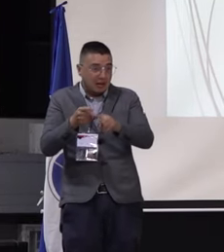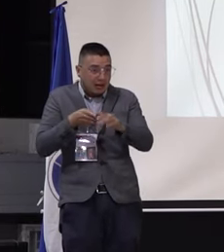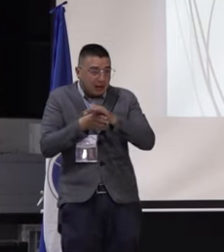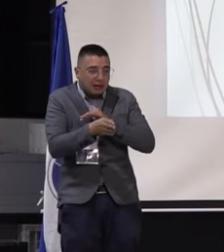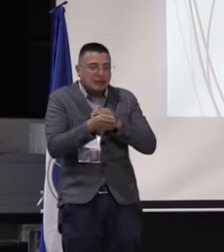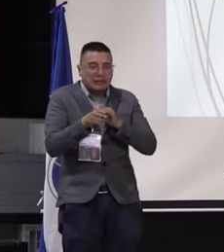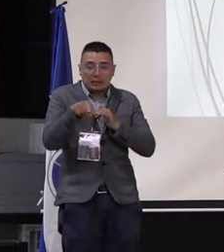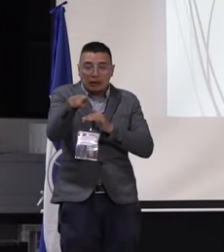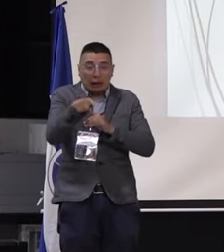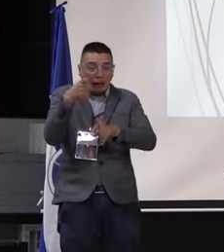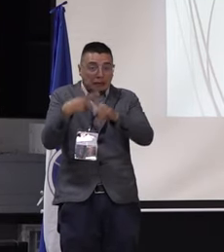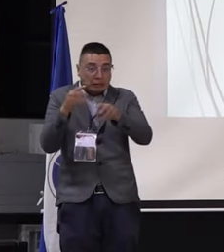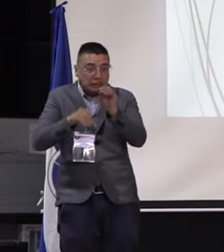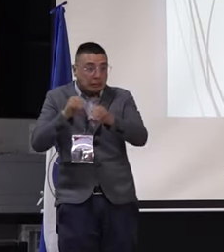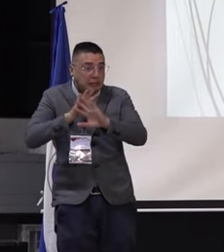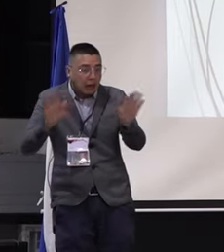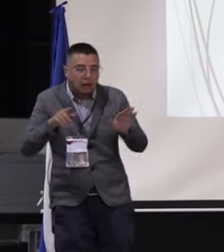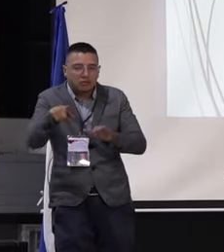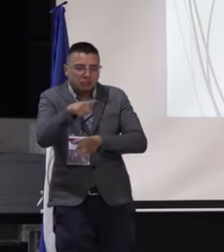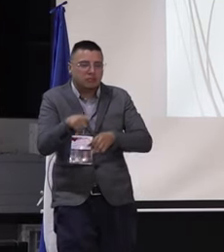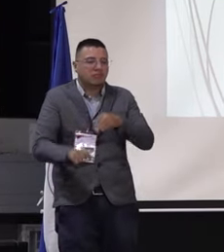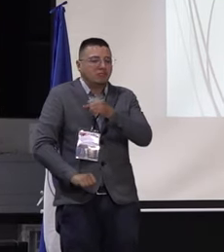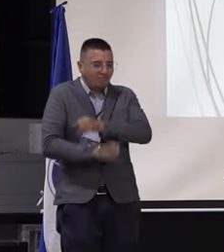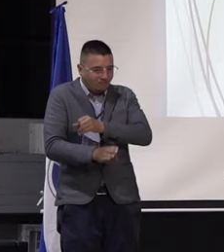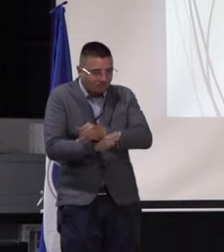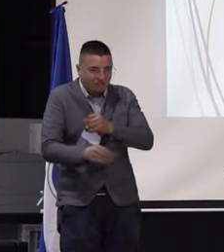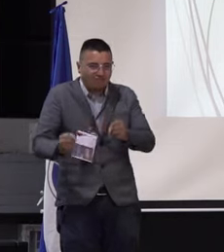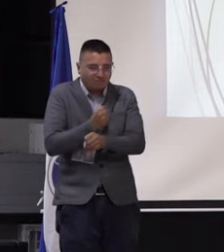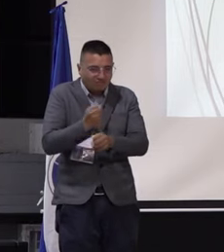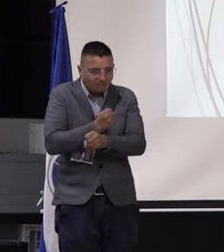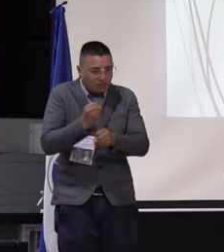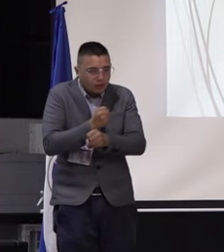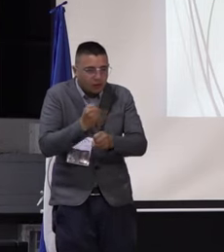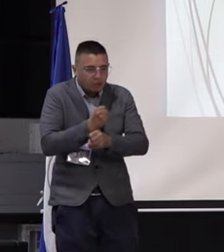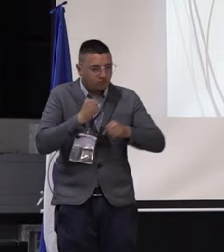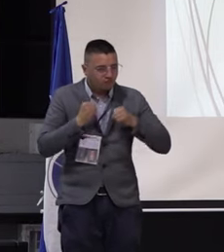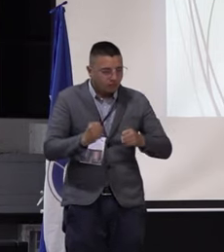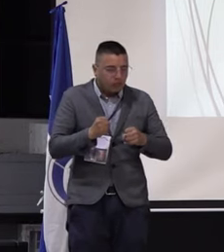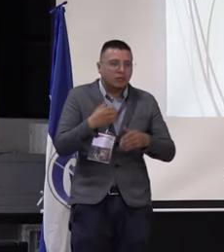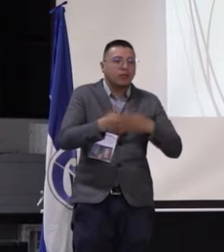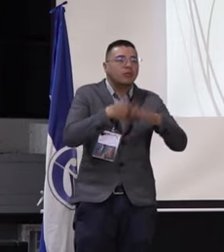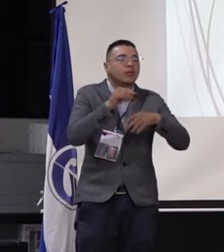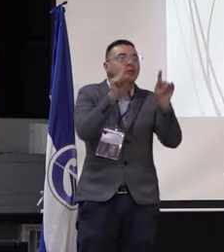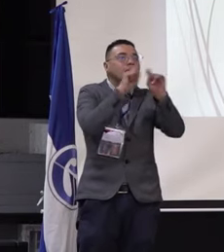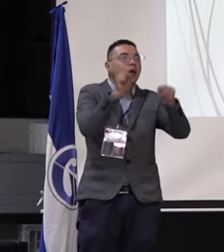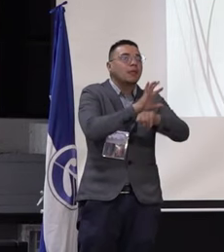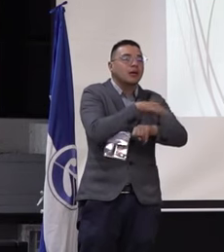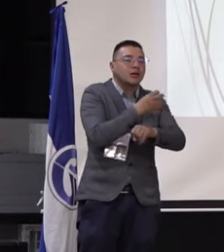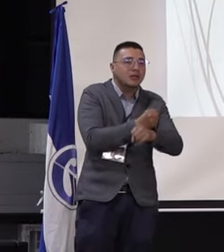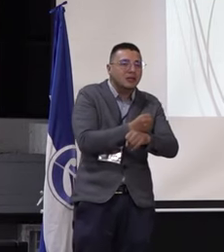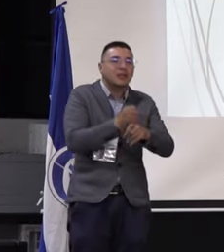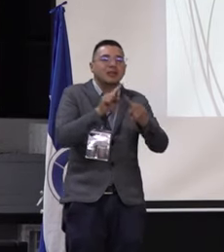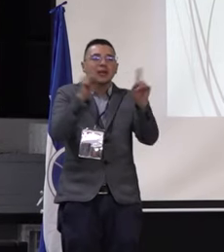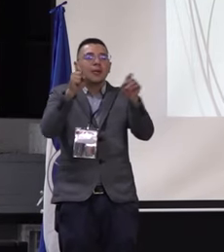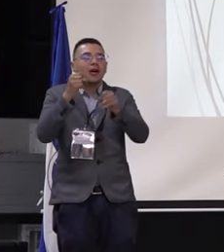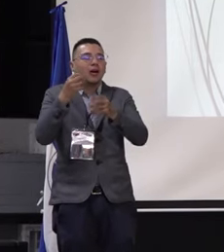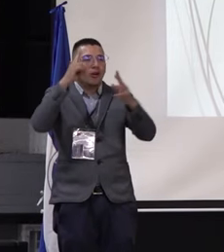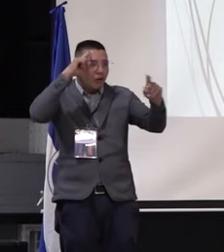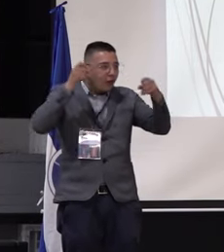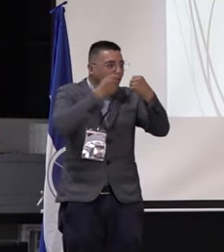fortaleciendo. Tenemos algunas experiencias que pueden ser mínimas, como por ejemplo la gestión en los convenios, en el caso,